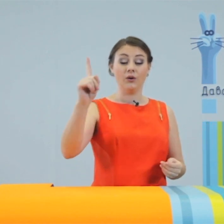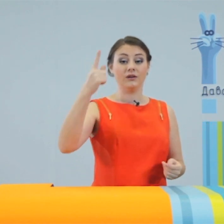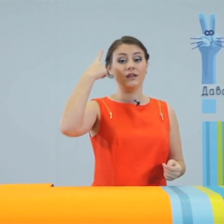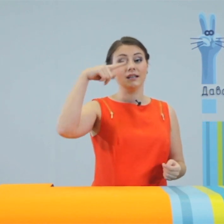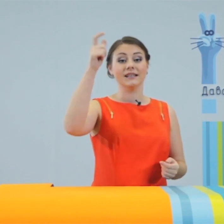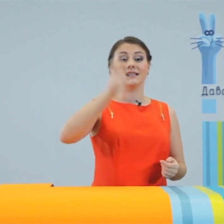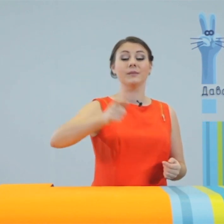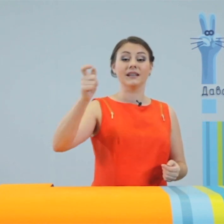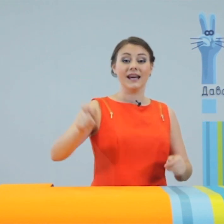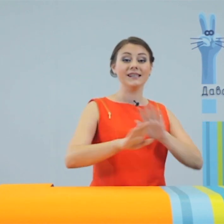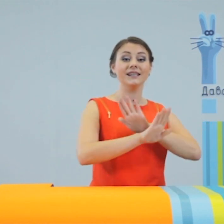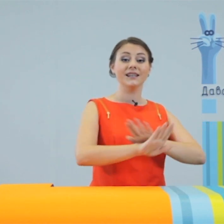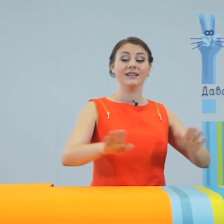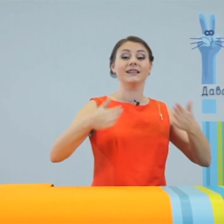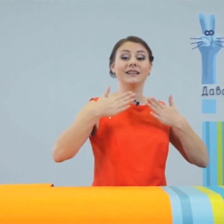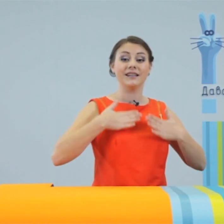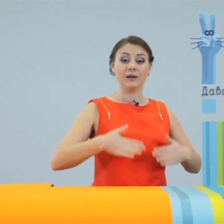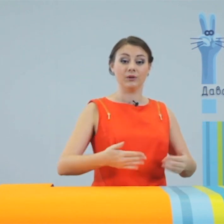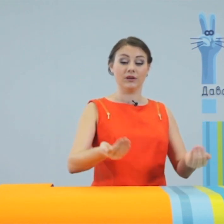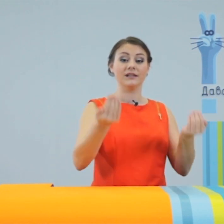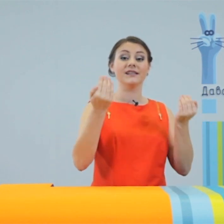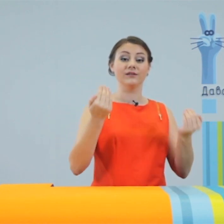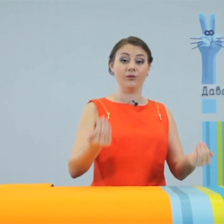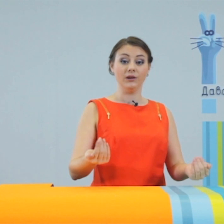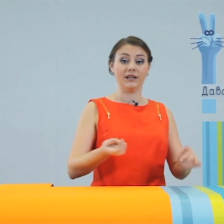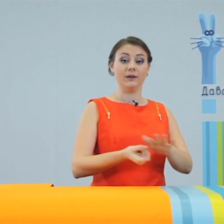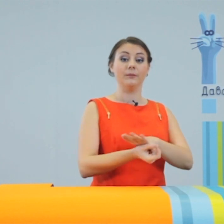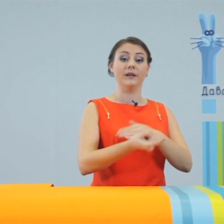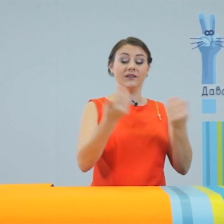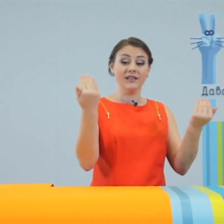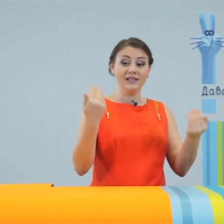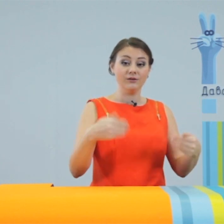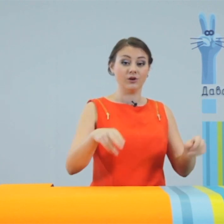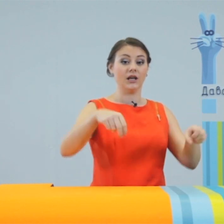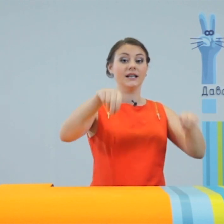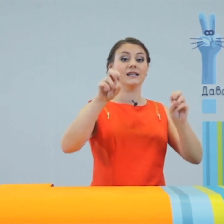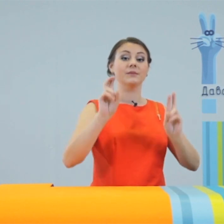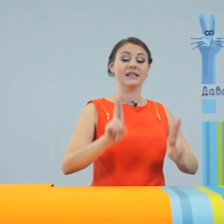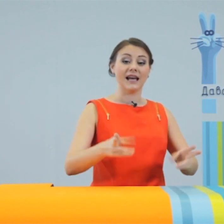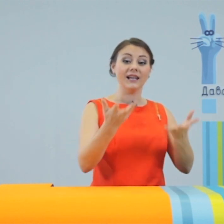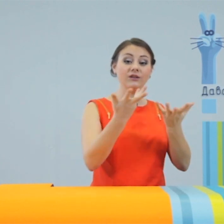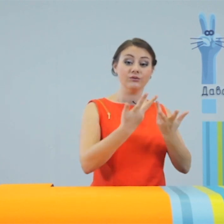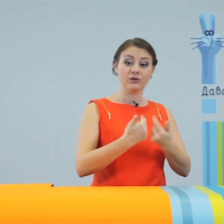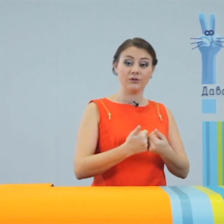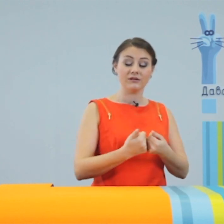изобретатели не дремлют. Сегодня появились уже специальные устройства,